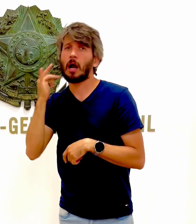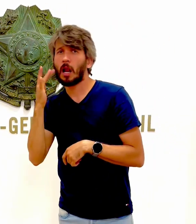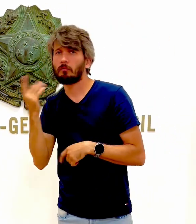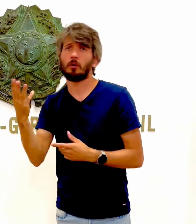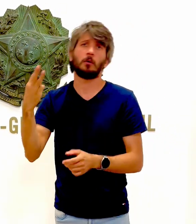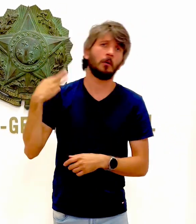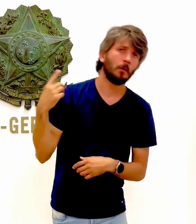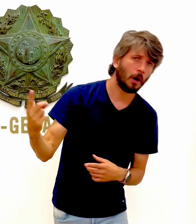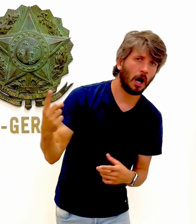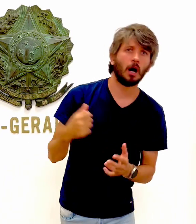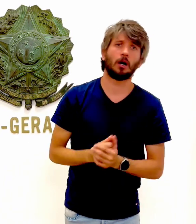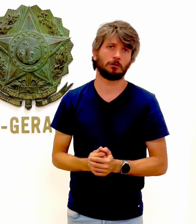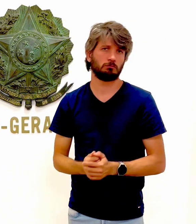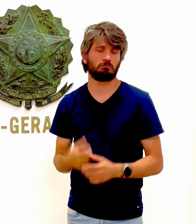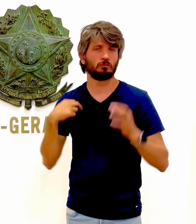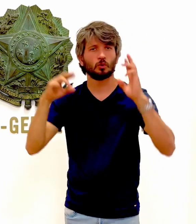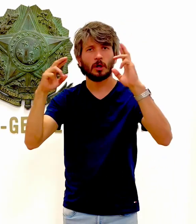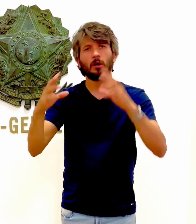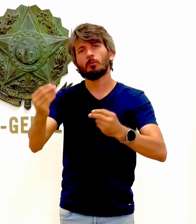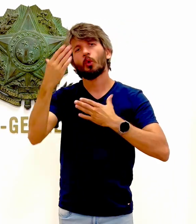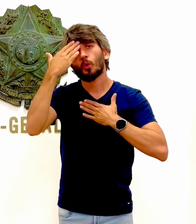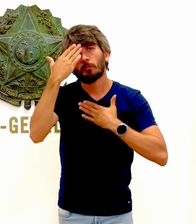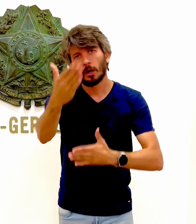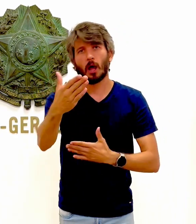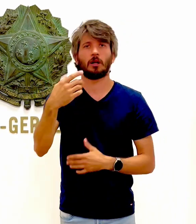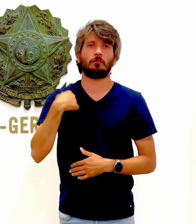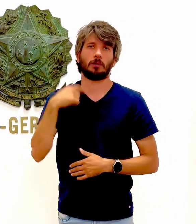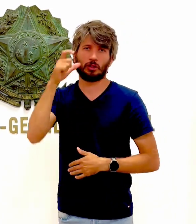de Nova Iorque, mas também nos demais consulados. Obrigado pela atenção. Obrigado atenção.